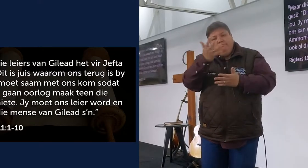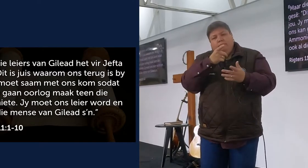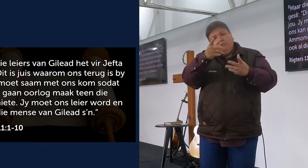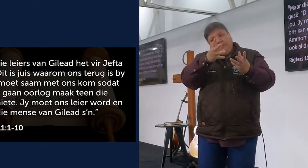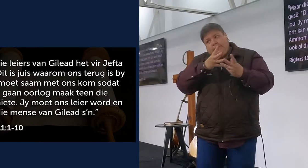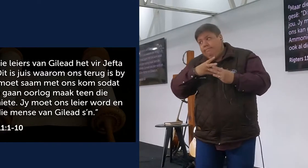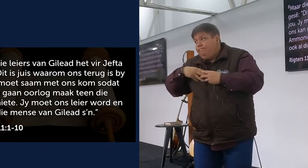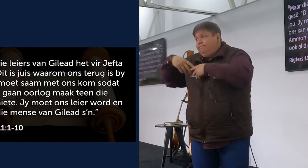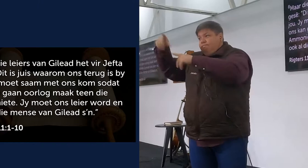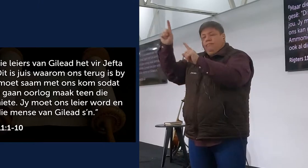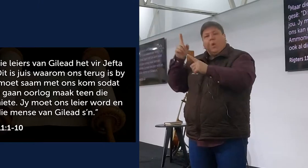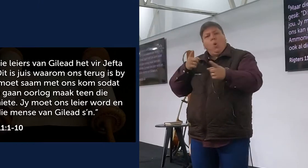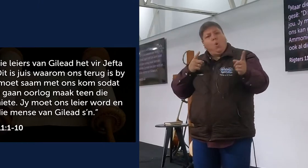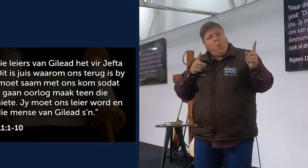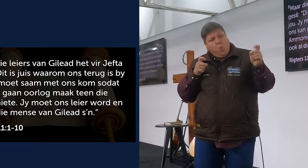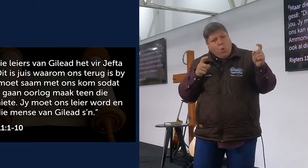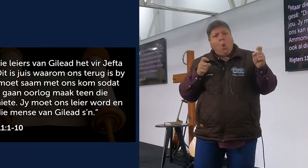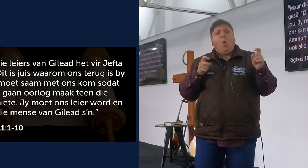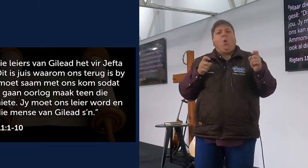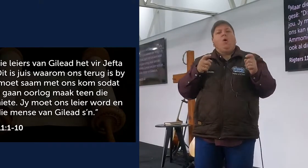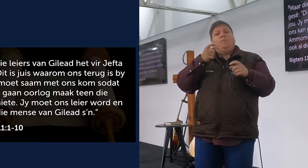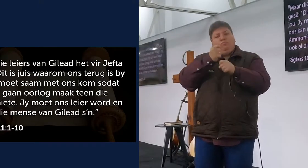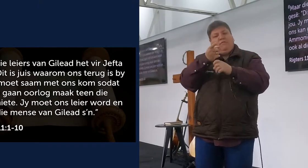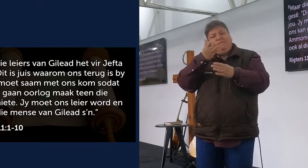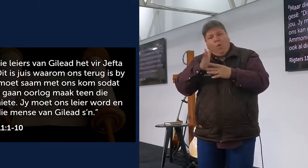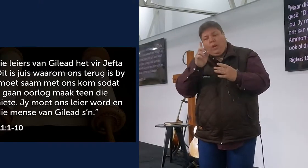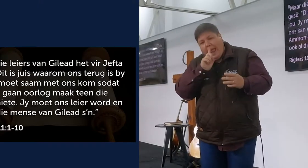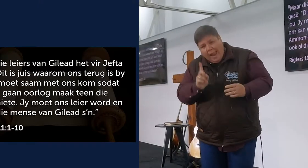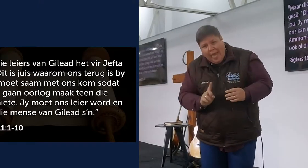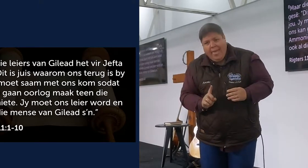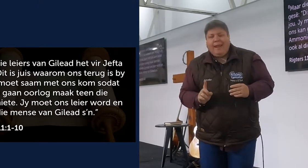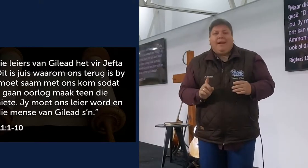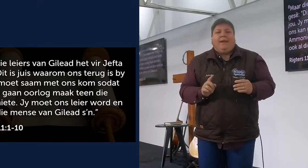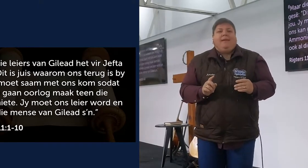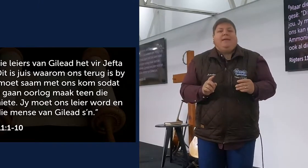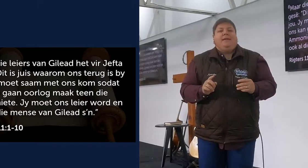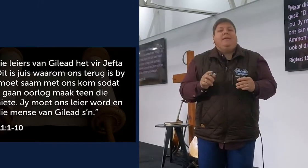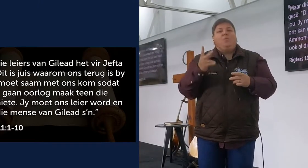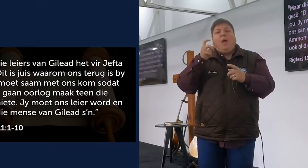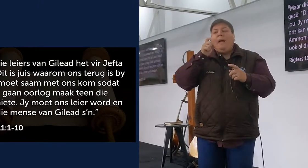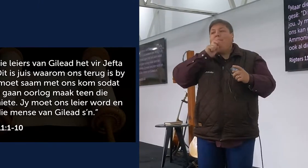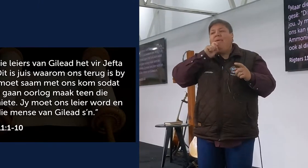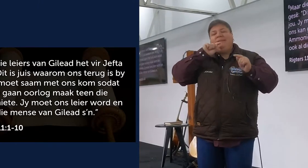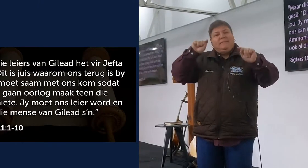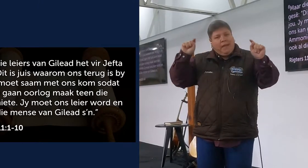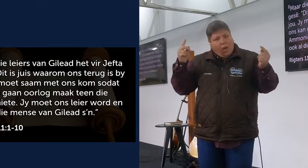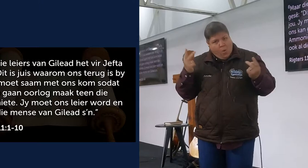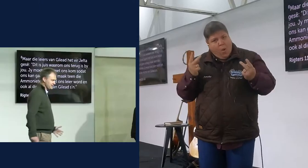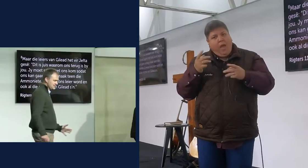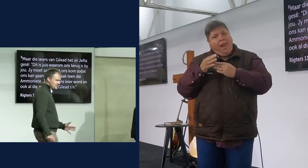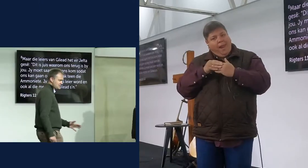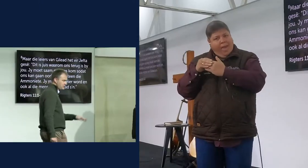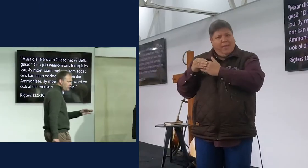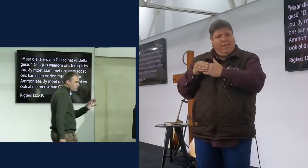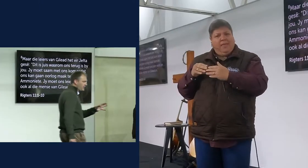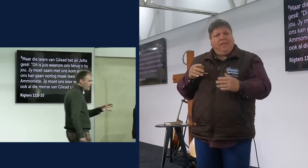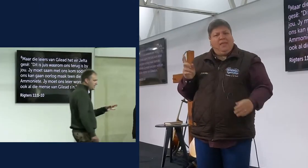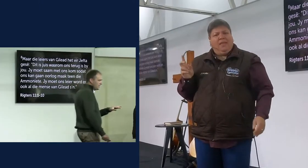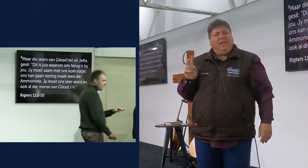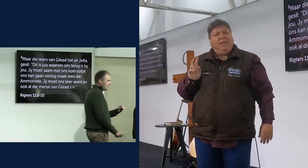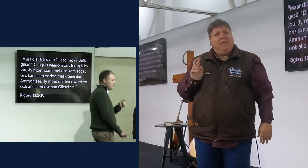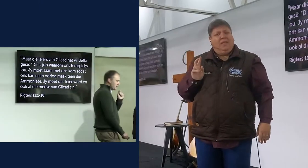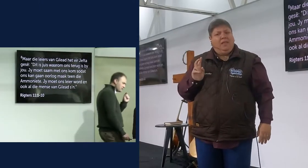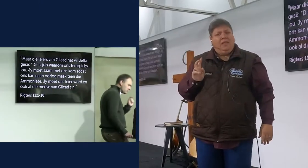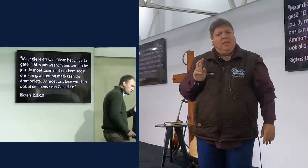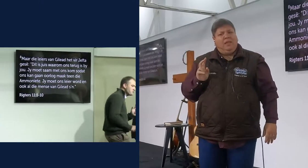maak, tegen die ammoniete, en jy moet ons leider word, en ook al die mense van Gilead, so, ek wil nie vir julle sê wat hy sê, so, ori, ori,